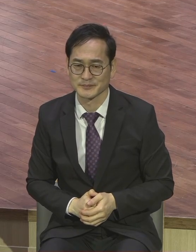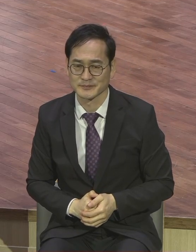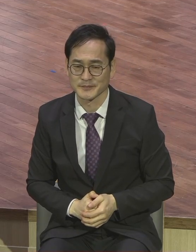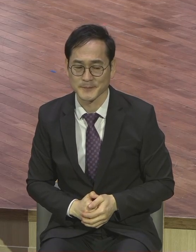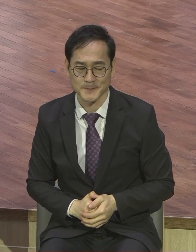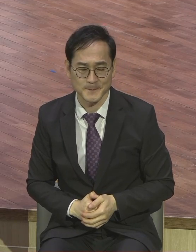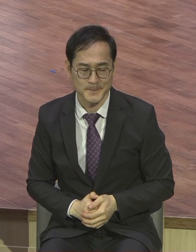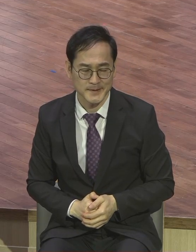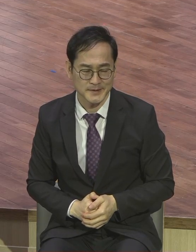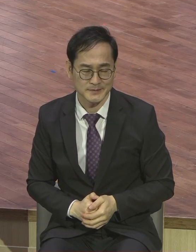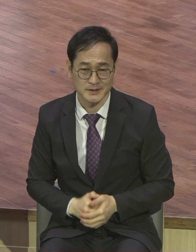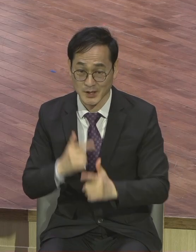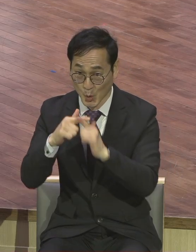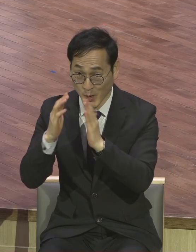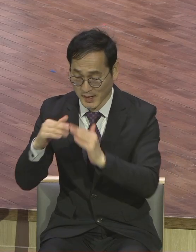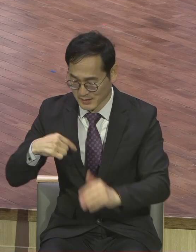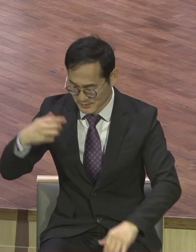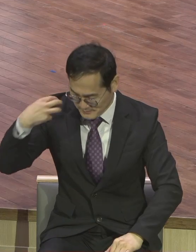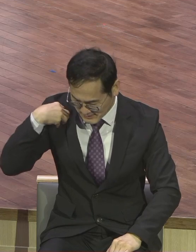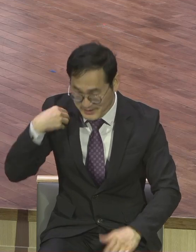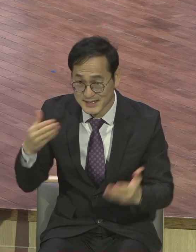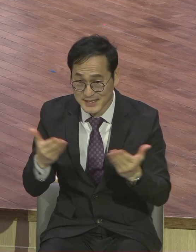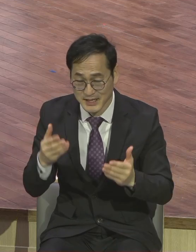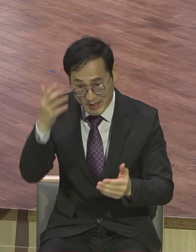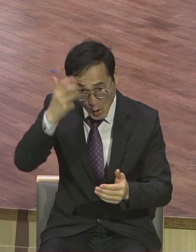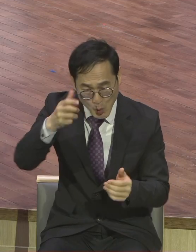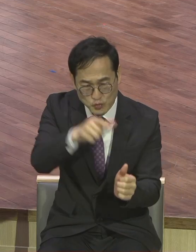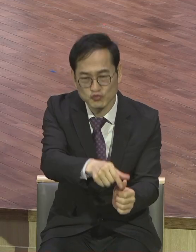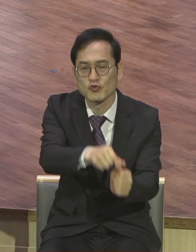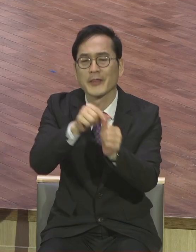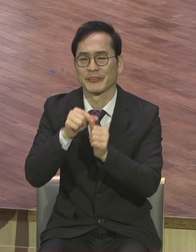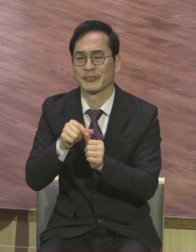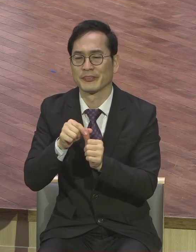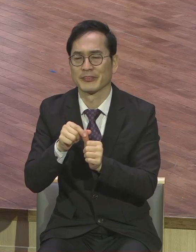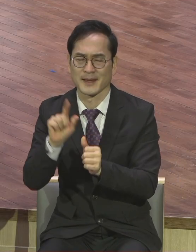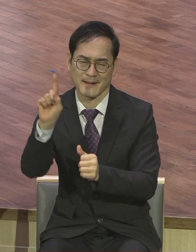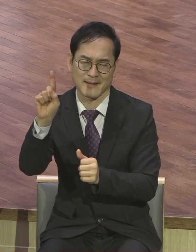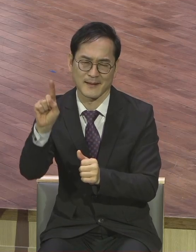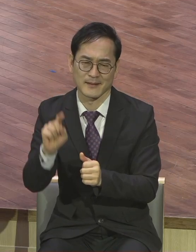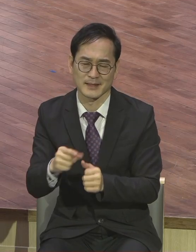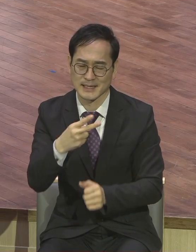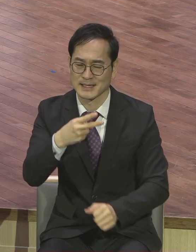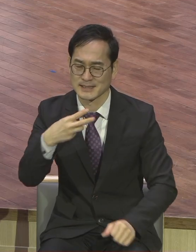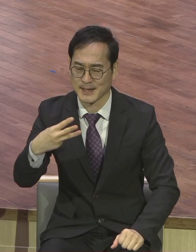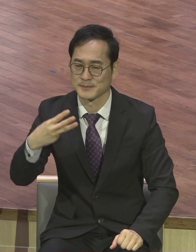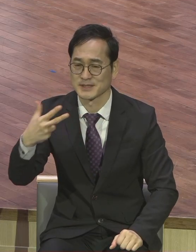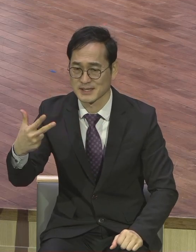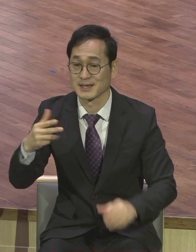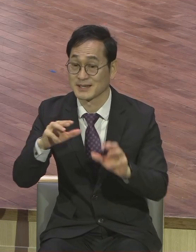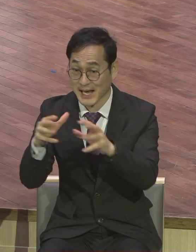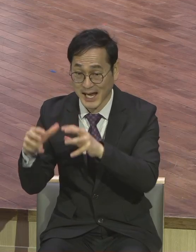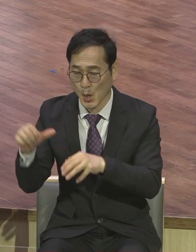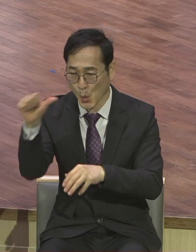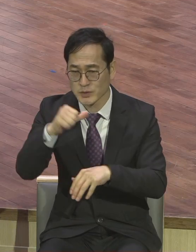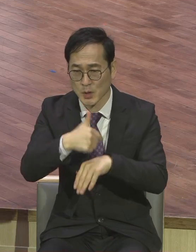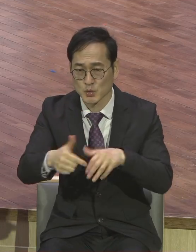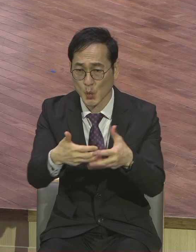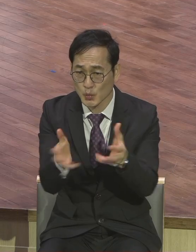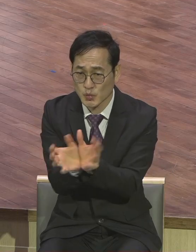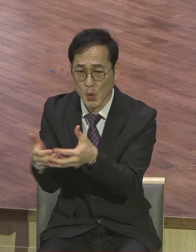교회가 할 일은 영혼 구원 생명 살려 국내외적으로 2, 3, 7, 4, 5천 종족 여기에 반명 맞추고 나가는 것이